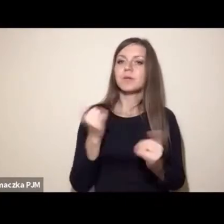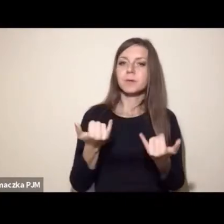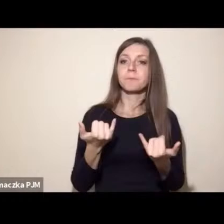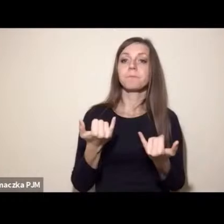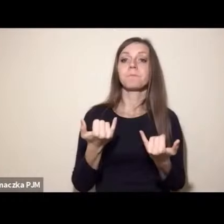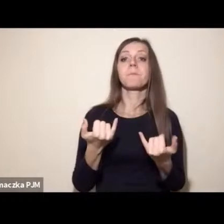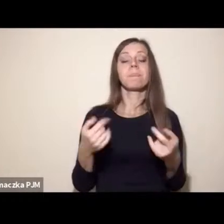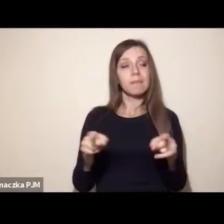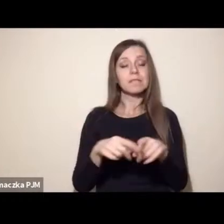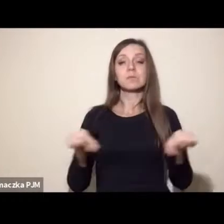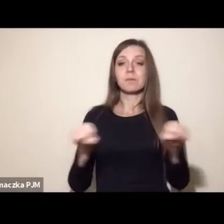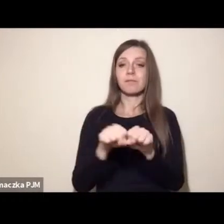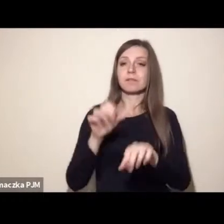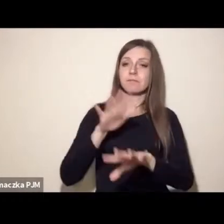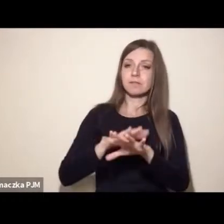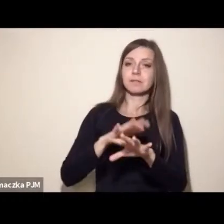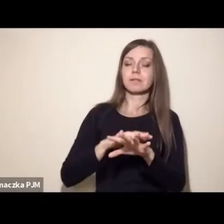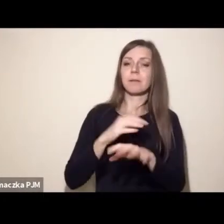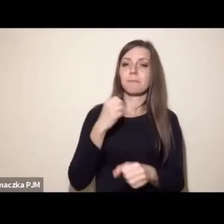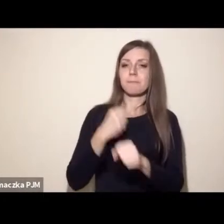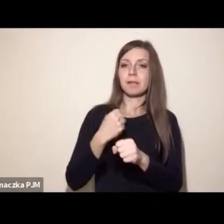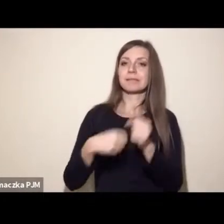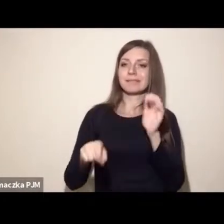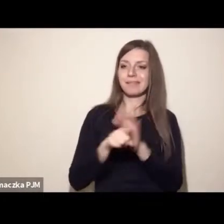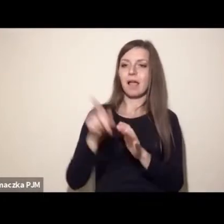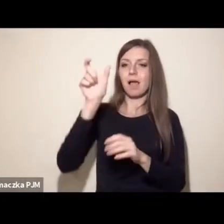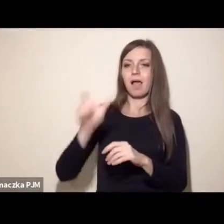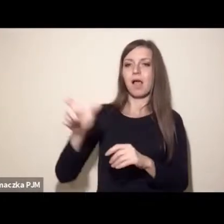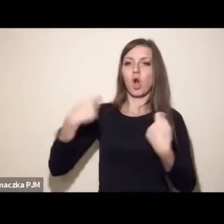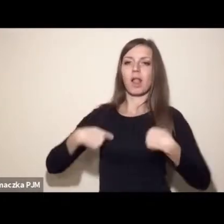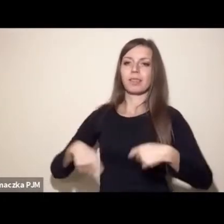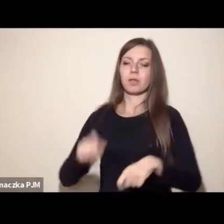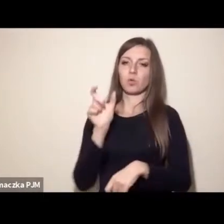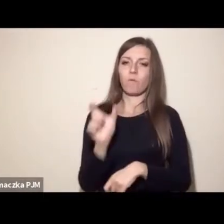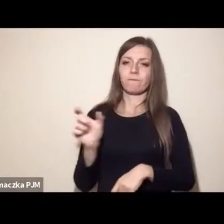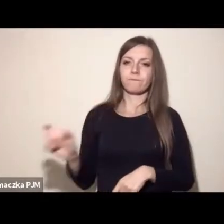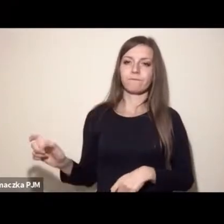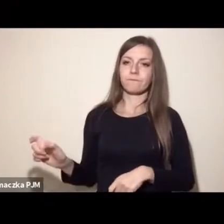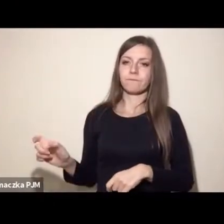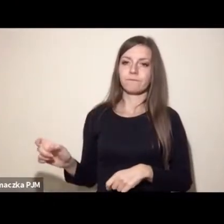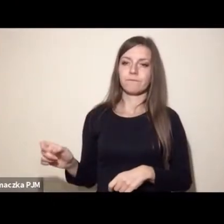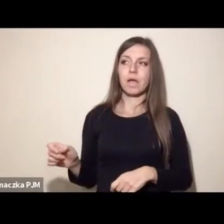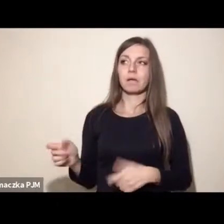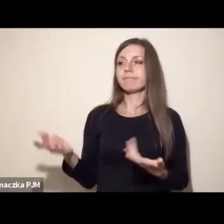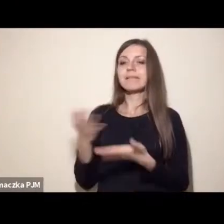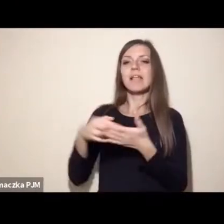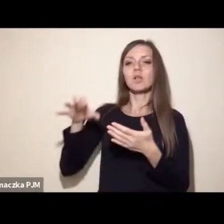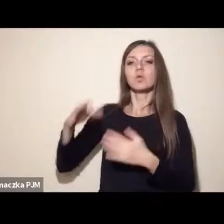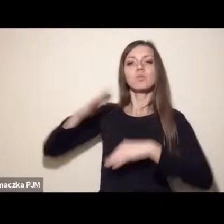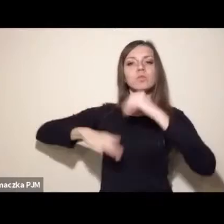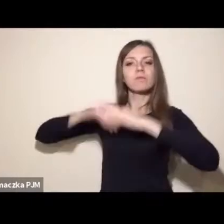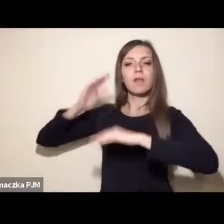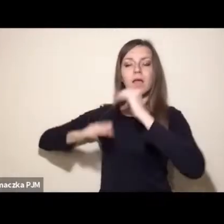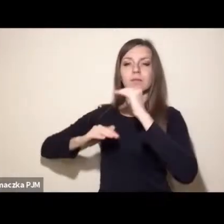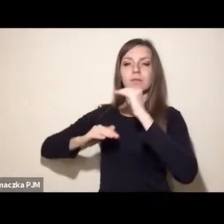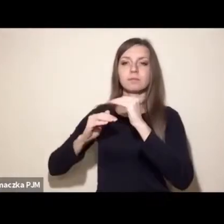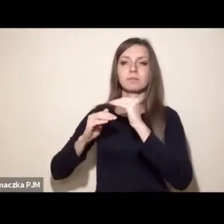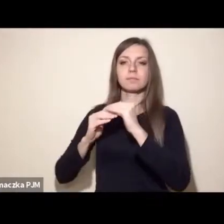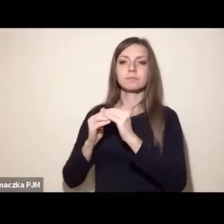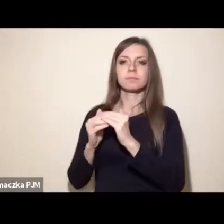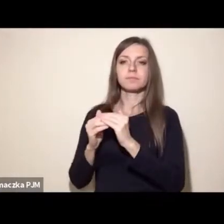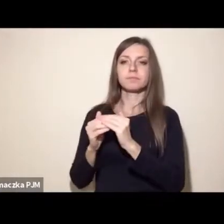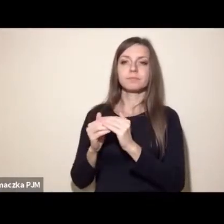stworzenie bardziej sprawiedliwego systemu dla samych rolników. Sektor wodowlany, na którym polega,